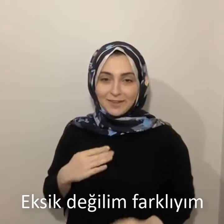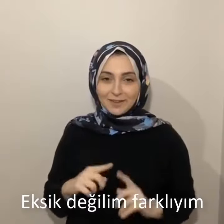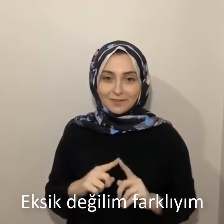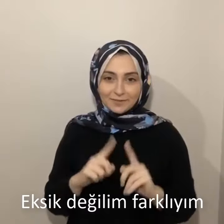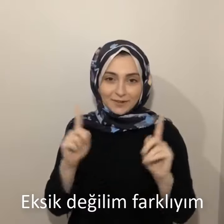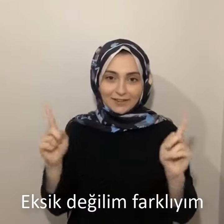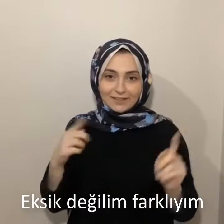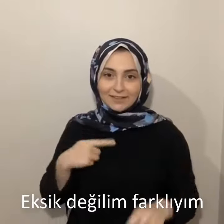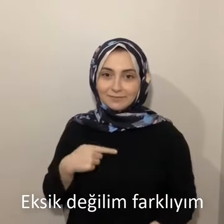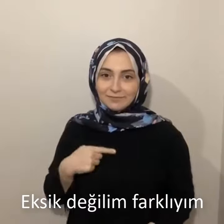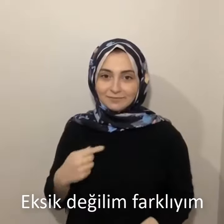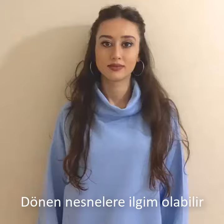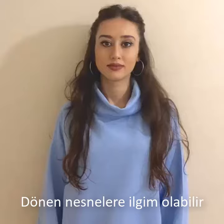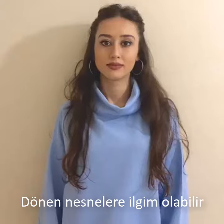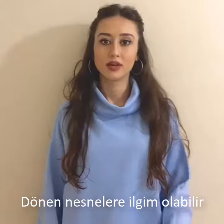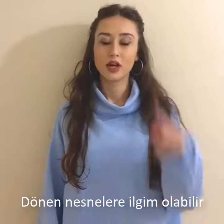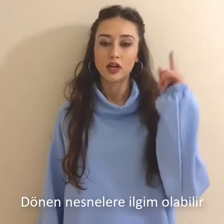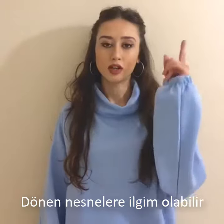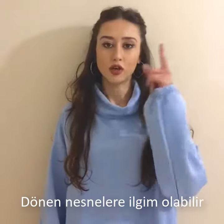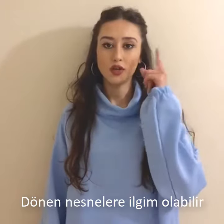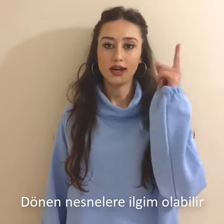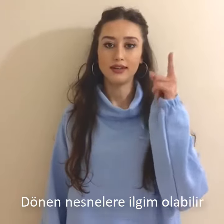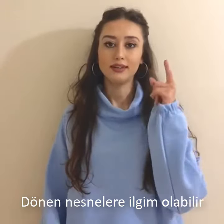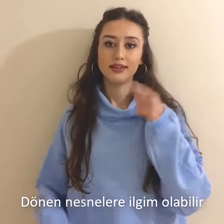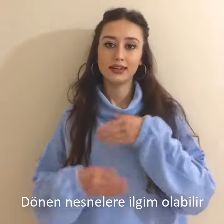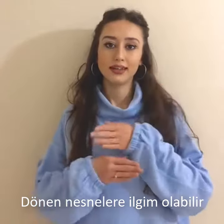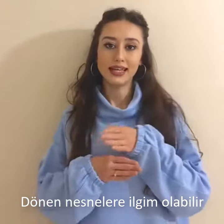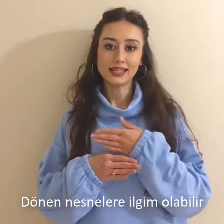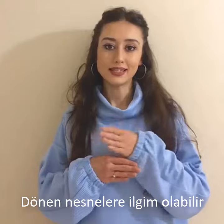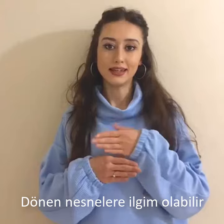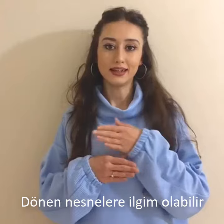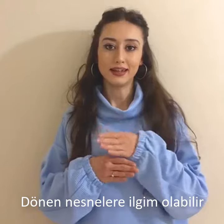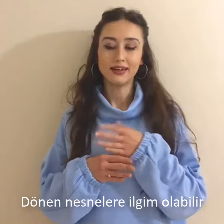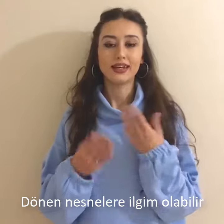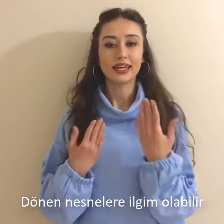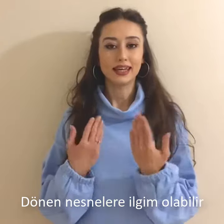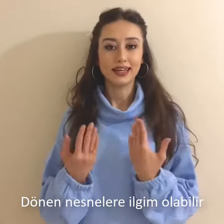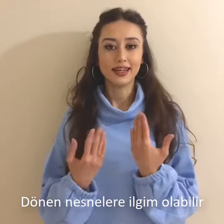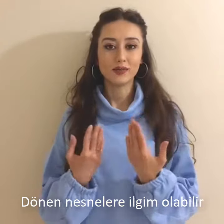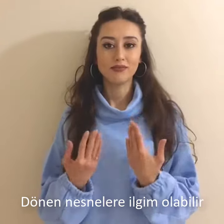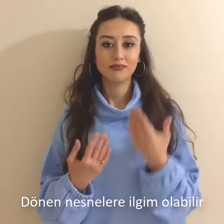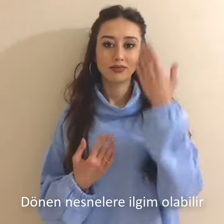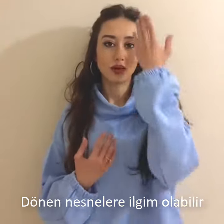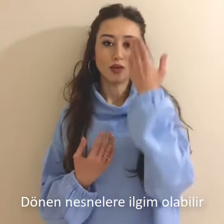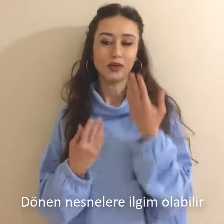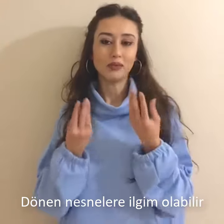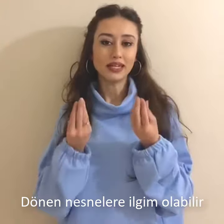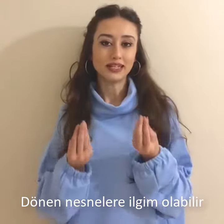farklıyım. Dönen nesnelere ilgim olabilir.